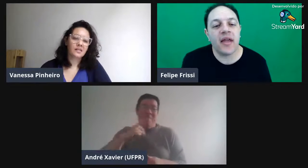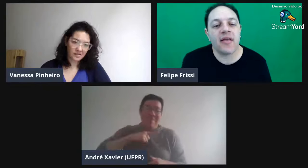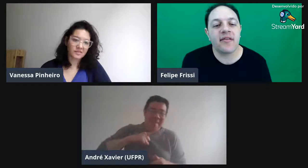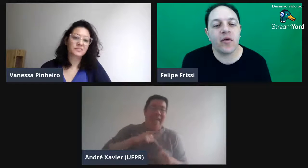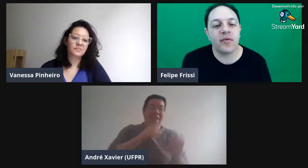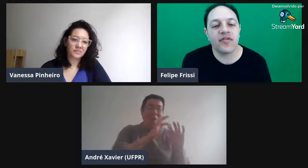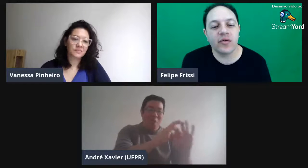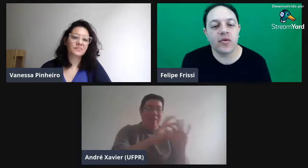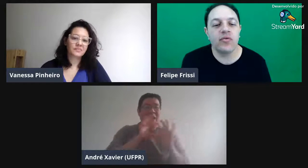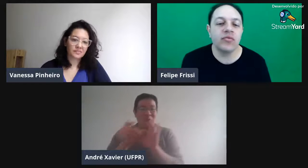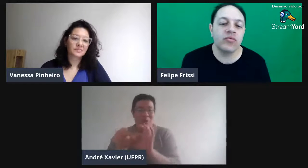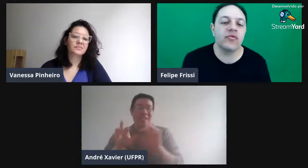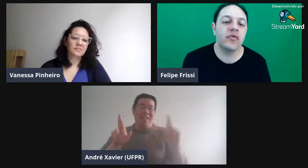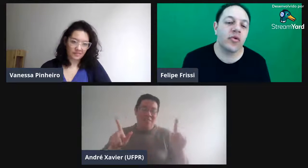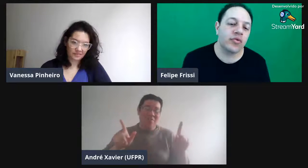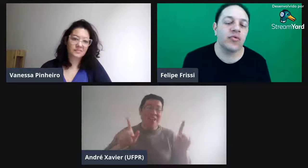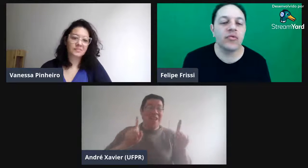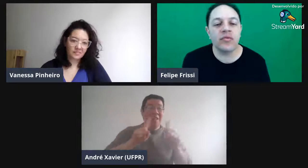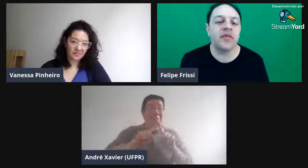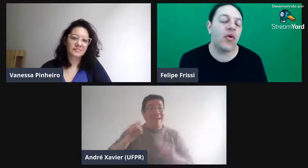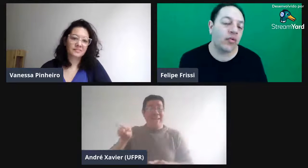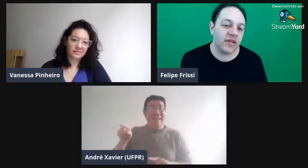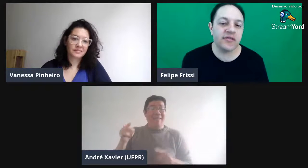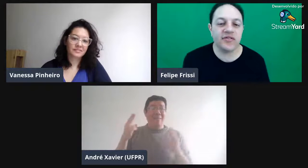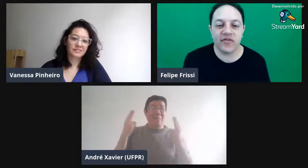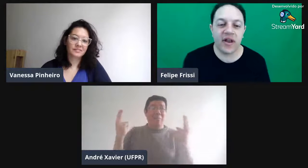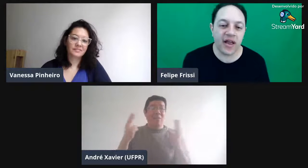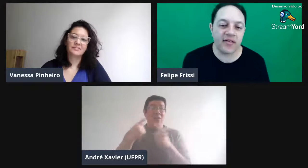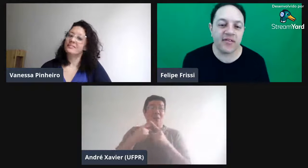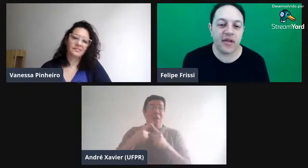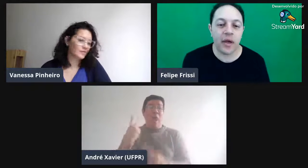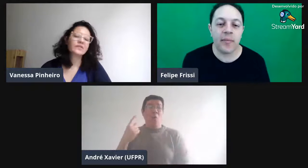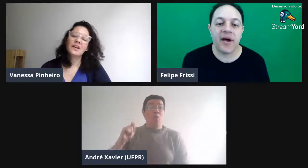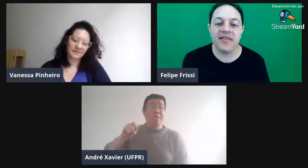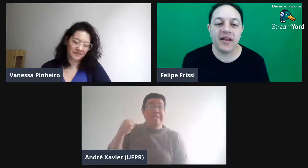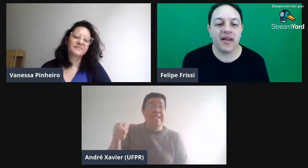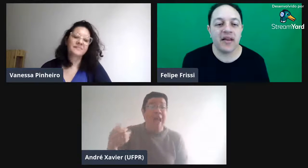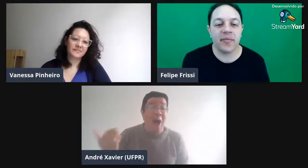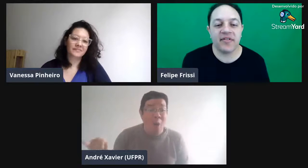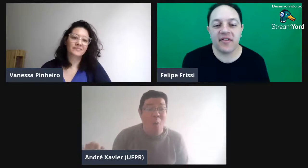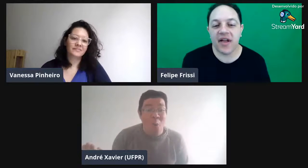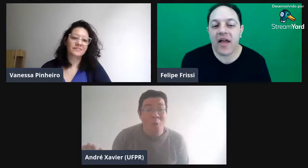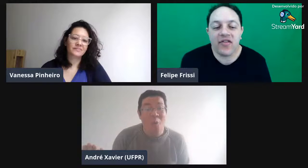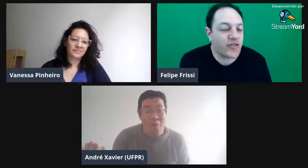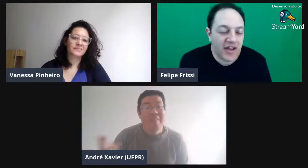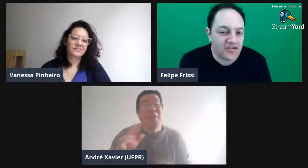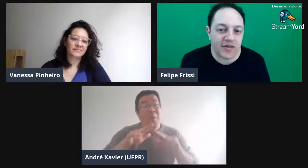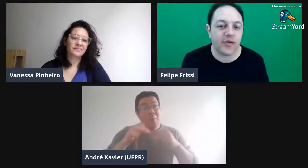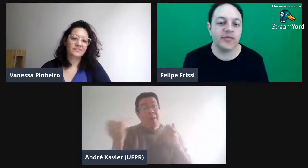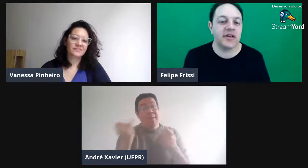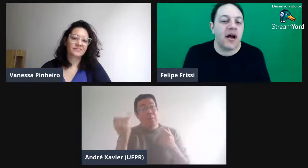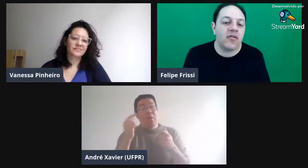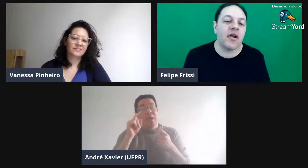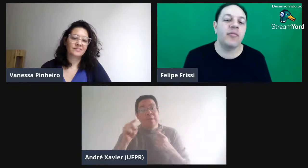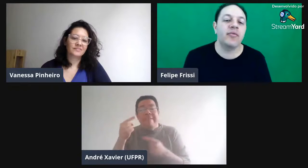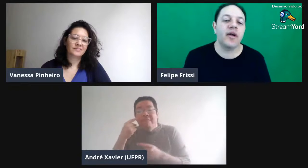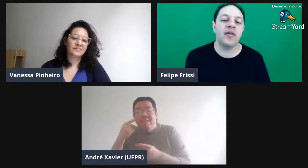essa forma de fazer o um, o outro, um, em contextos diferentes. Mas, ali, na pesquisa, é diferente, que é só um sinal, é